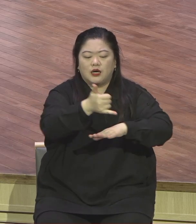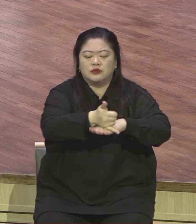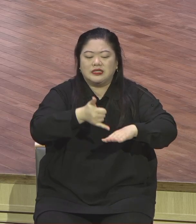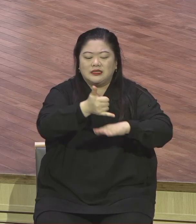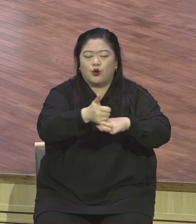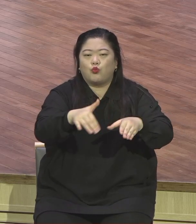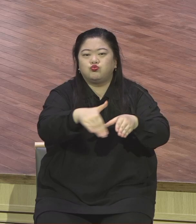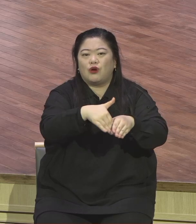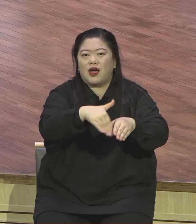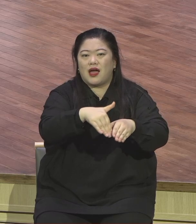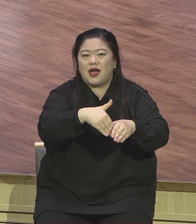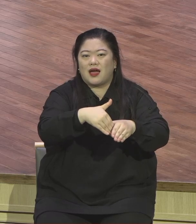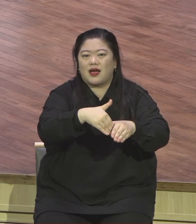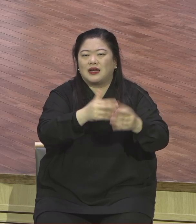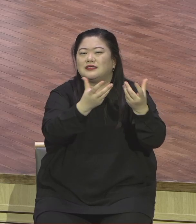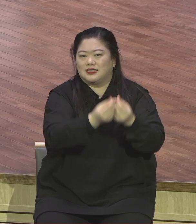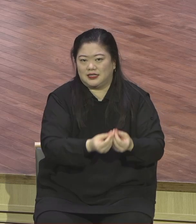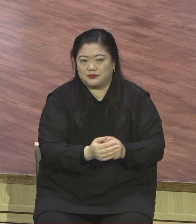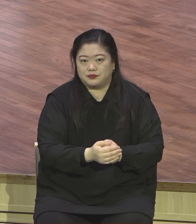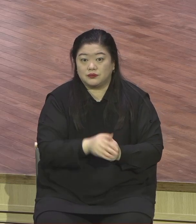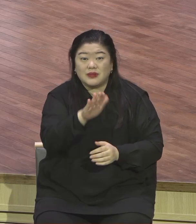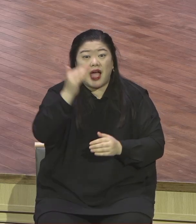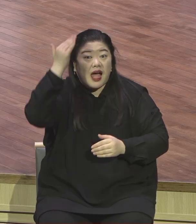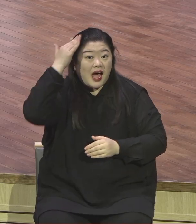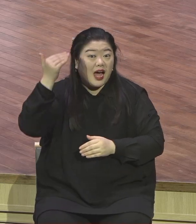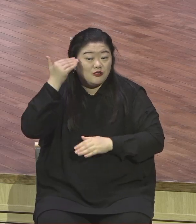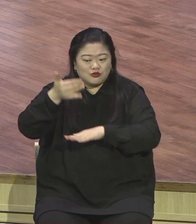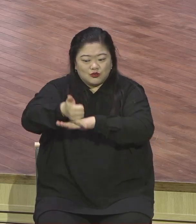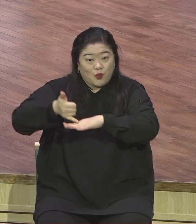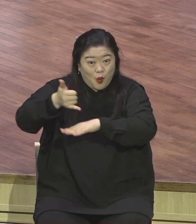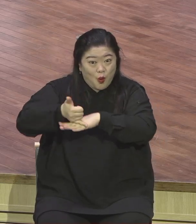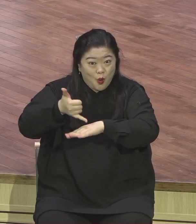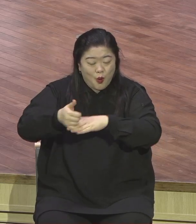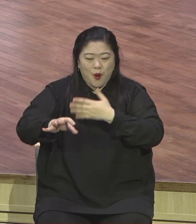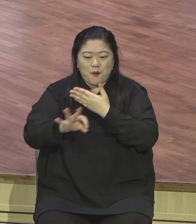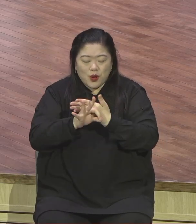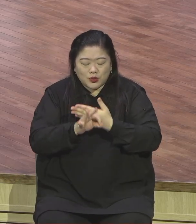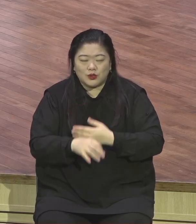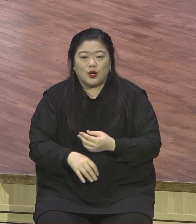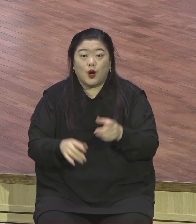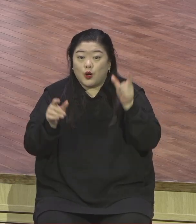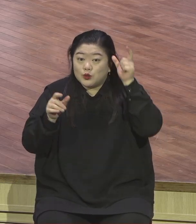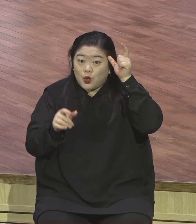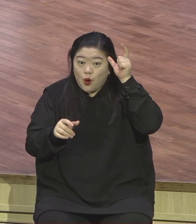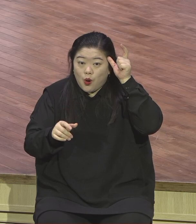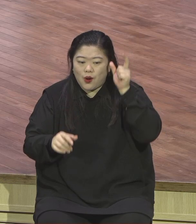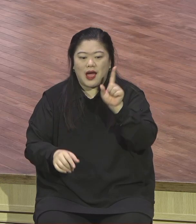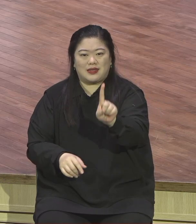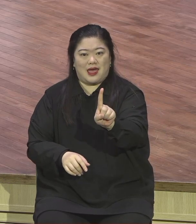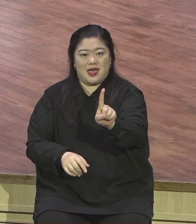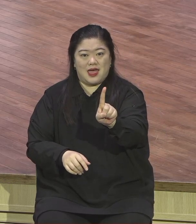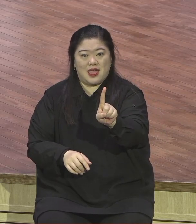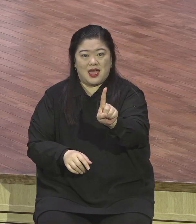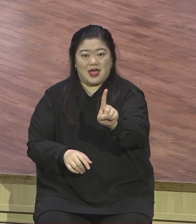우리나라는 이렇게 소가 멍해를 씌워서 밭을 갈 때에 대부분 한 마리로 그렇게 한 마리 가지고 이렇게